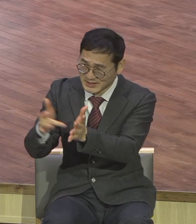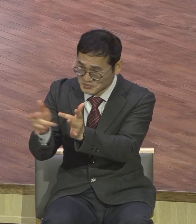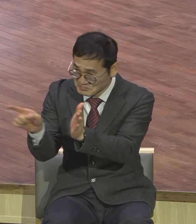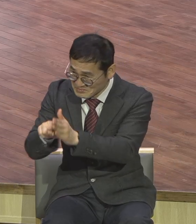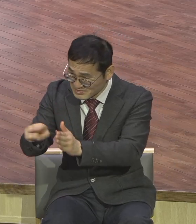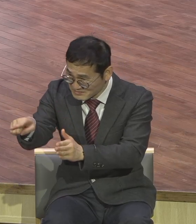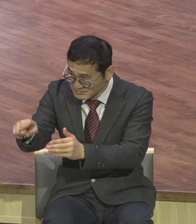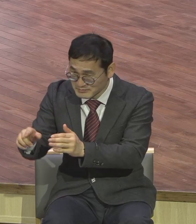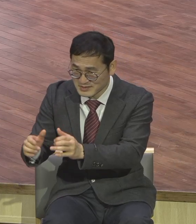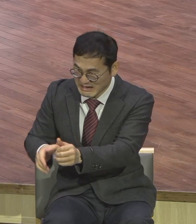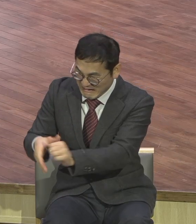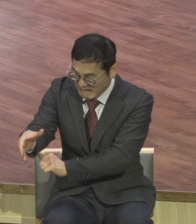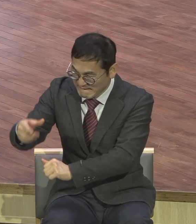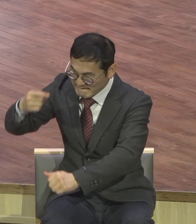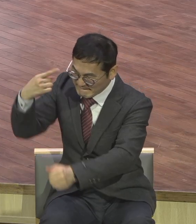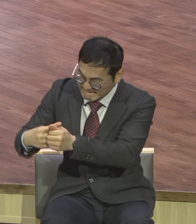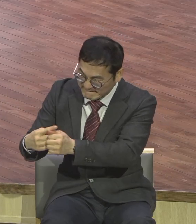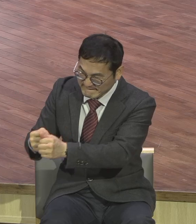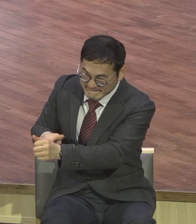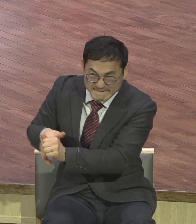찢어버리고 교회 나간다고 때리고